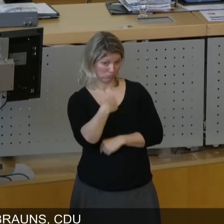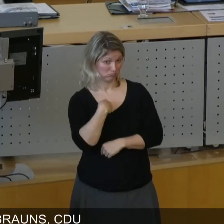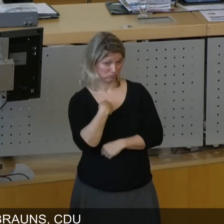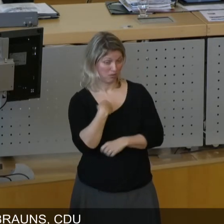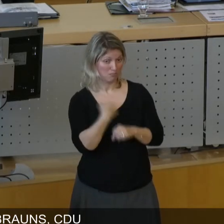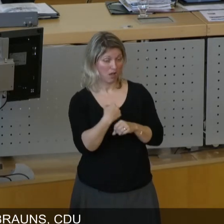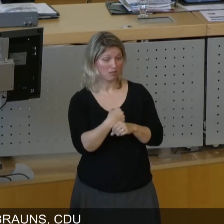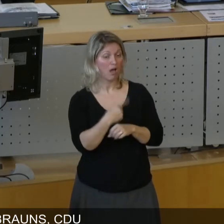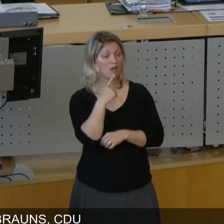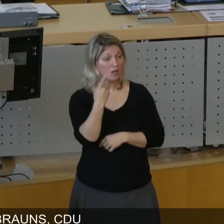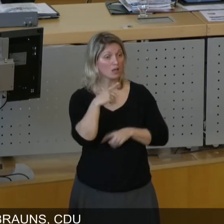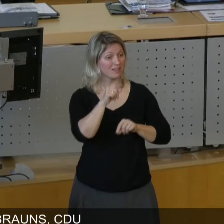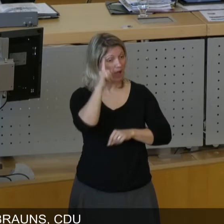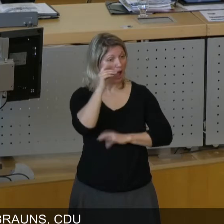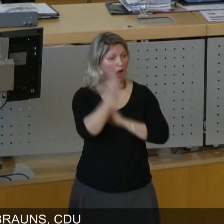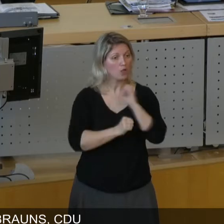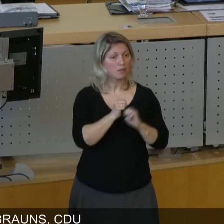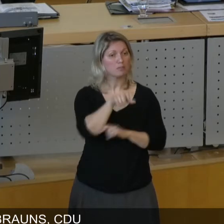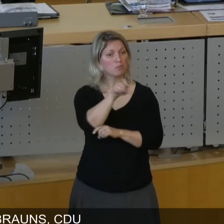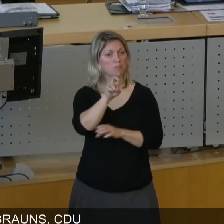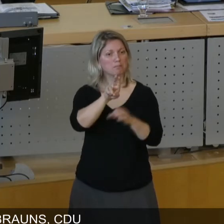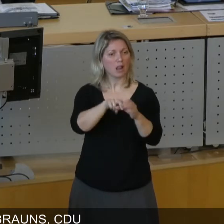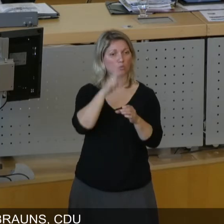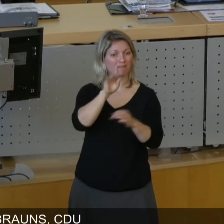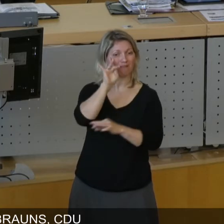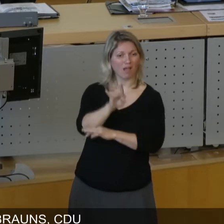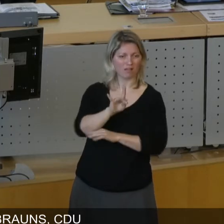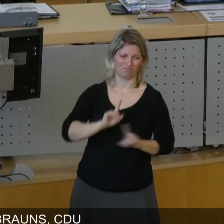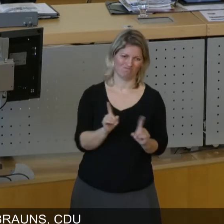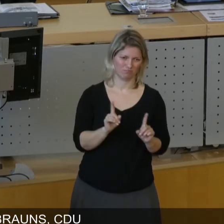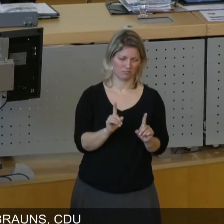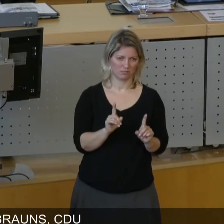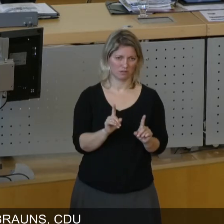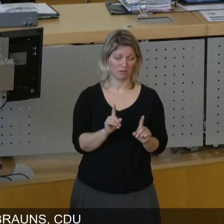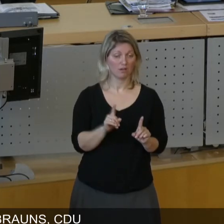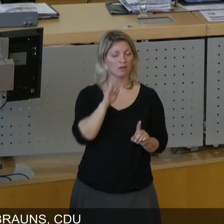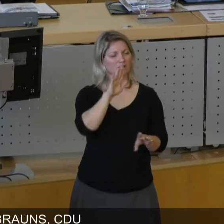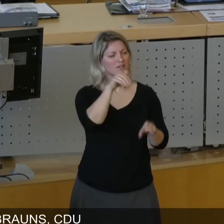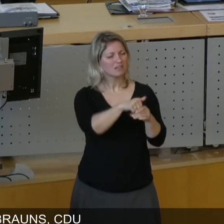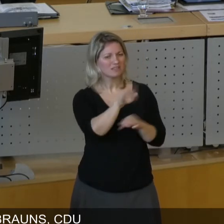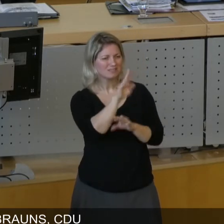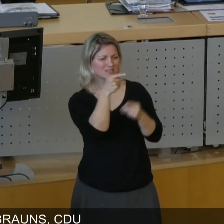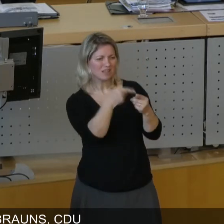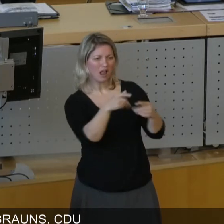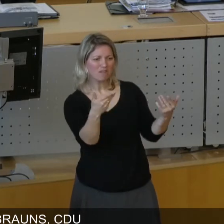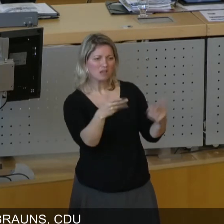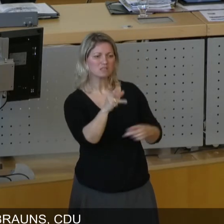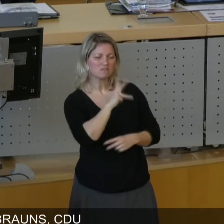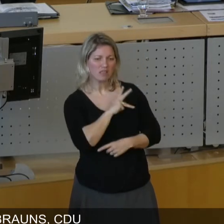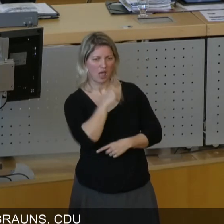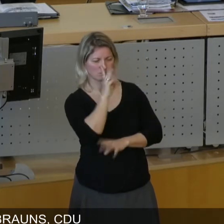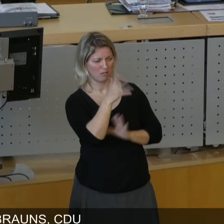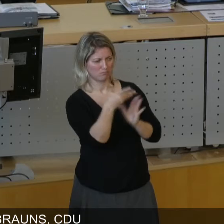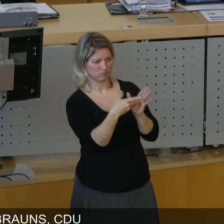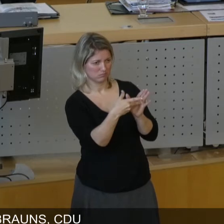man dann gegen Bürgerbeteiligung ist. Man muss doch erst einmal das, was hier beabsichtigt ist, auf den Prüfstand bringen, um das Ziel, was damit